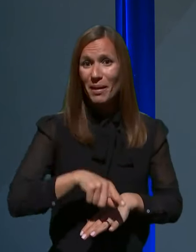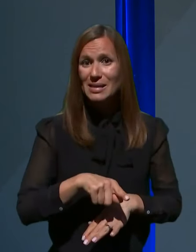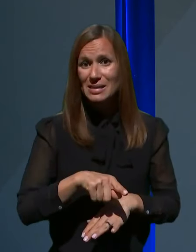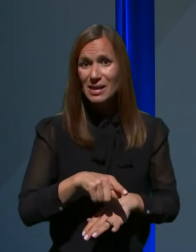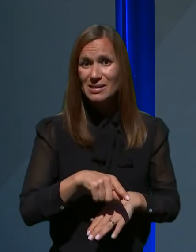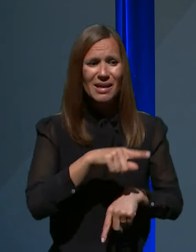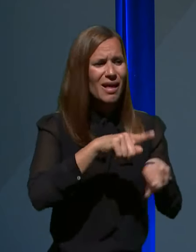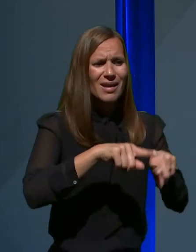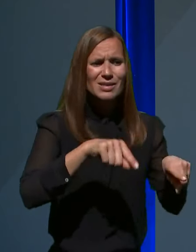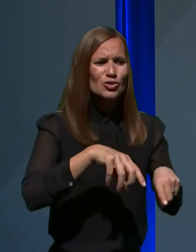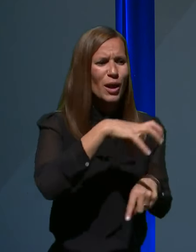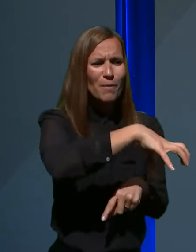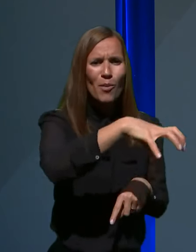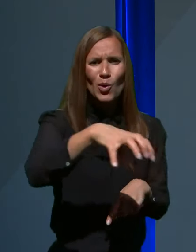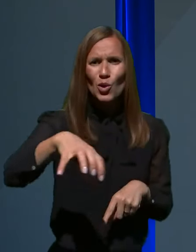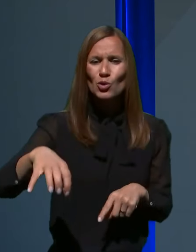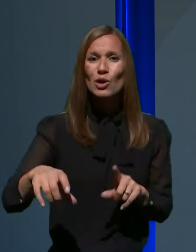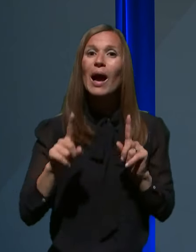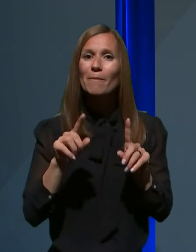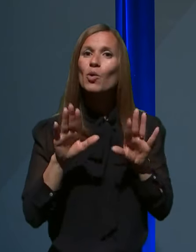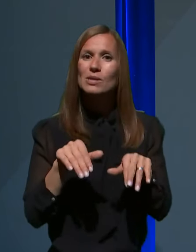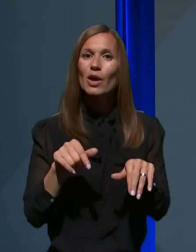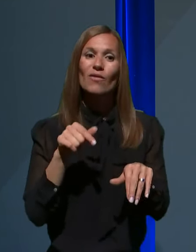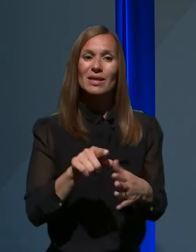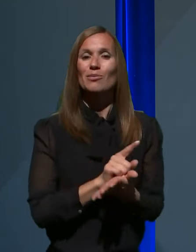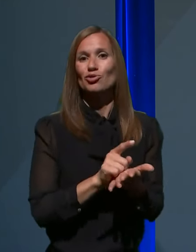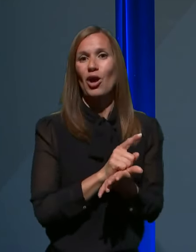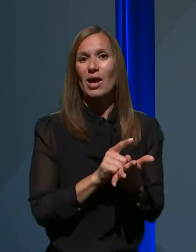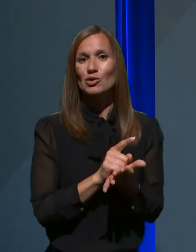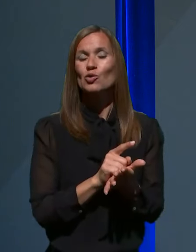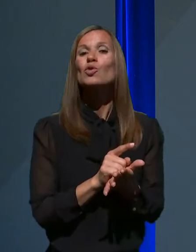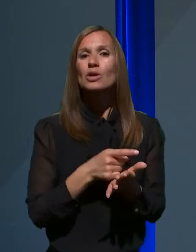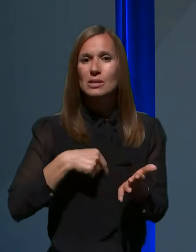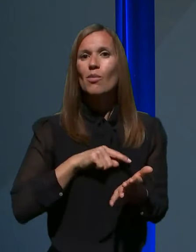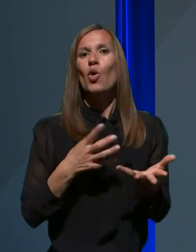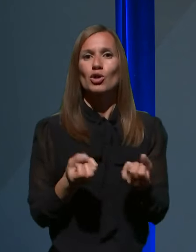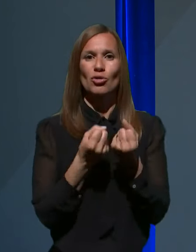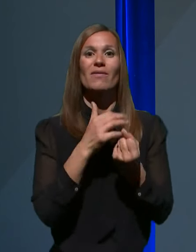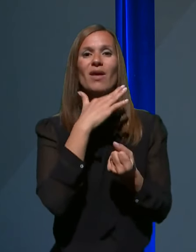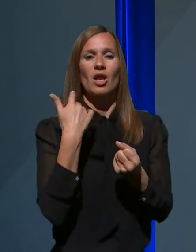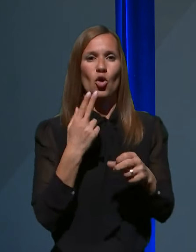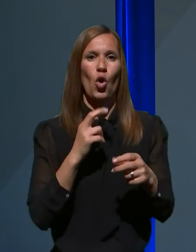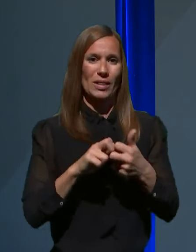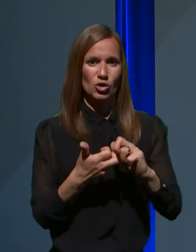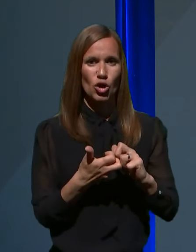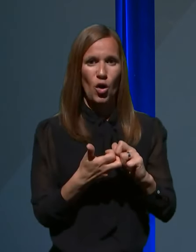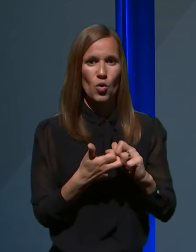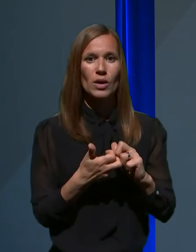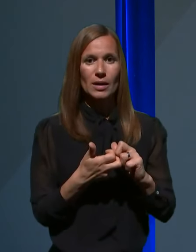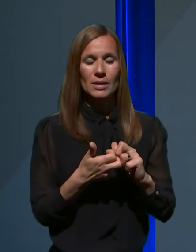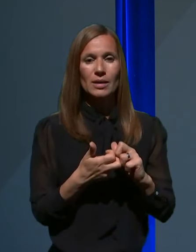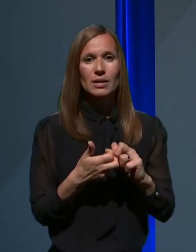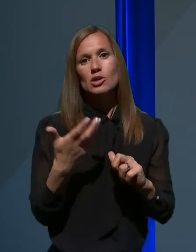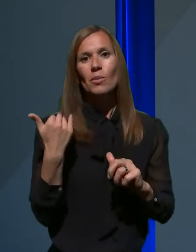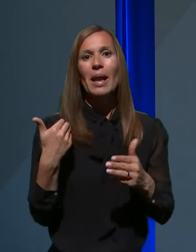področjih. Smo pa v tem času, si upam trditi, rešili veliko težav, ki so bile prisotne v